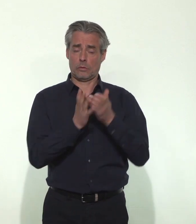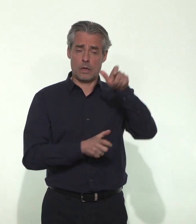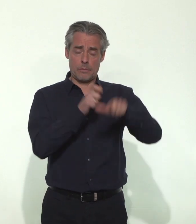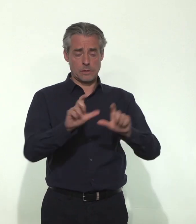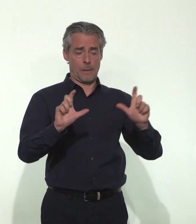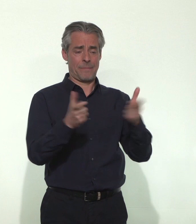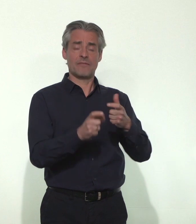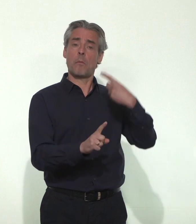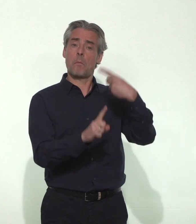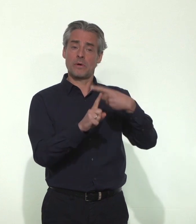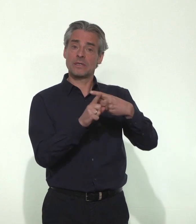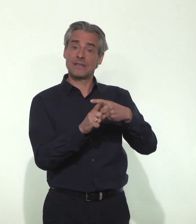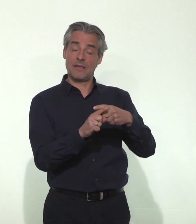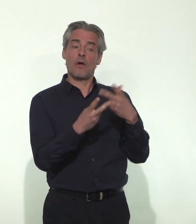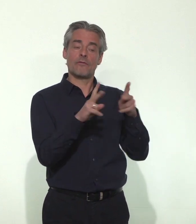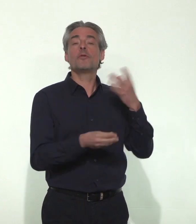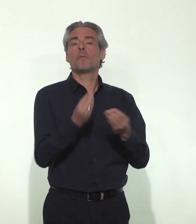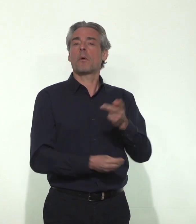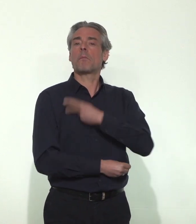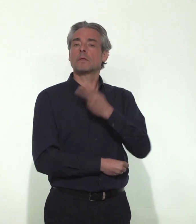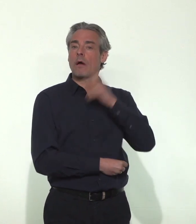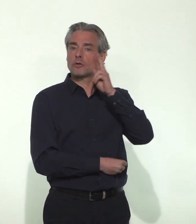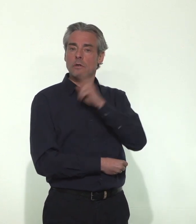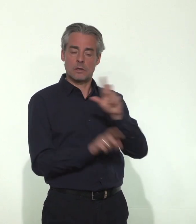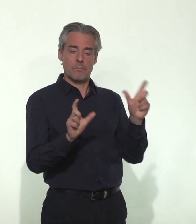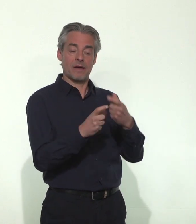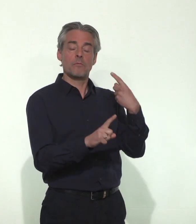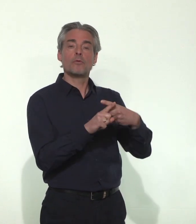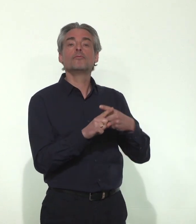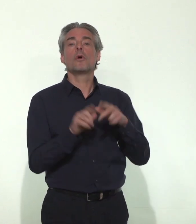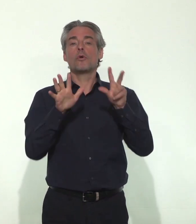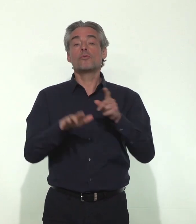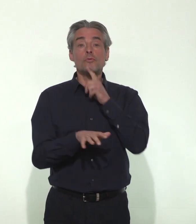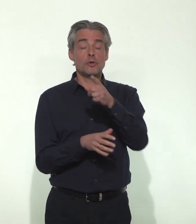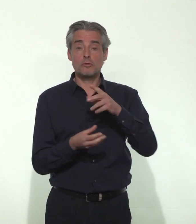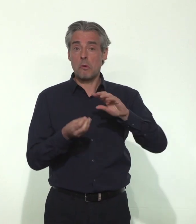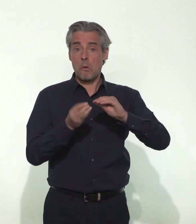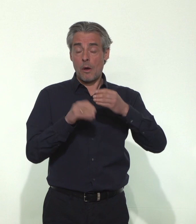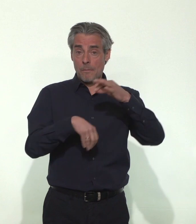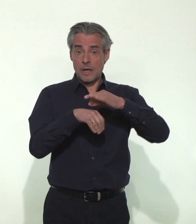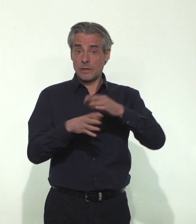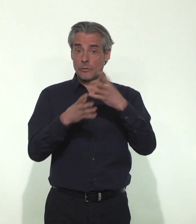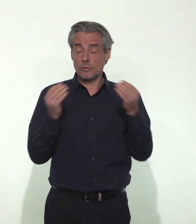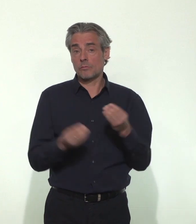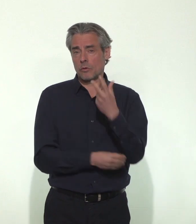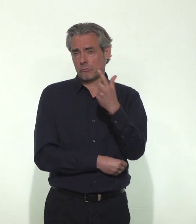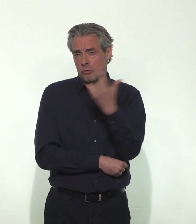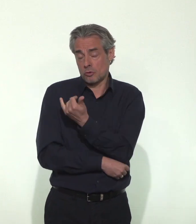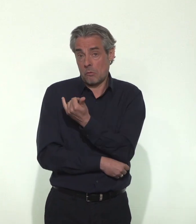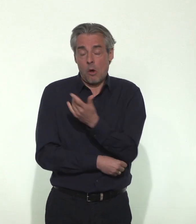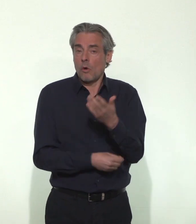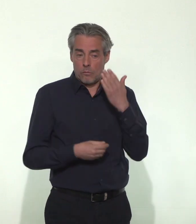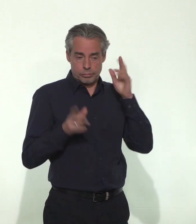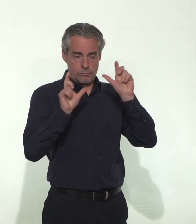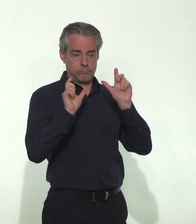détectées positives en ville ou diagnostiquées par leur médecin traitant et qui au bout de 8 jours n'ont plus de symptômes pendant 48 heures sont aussi